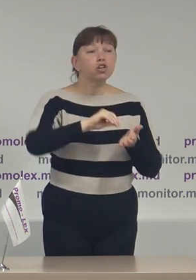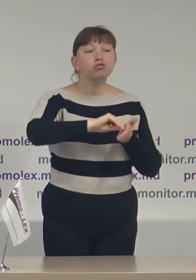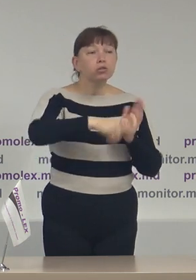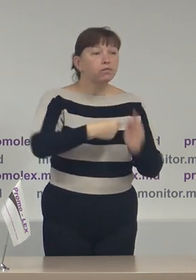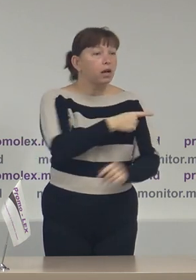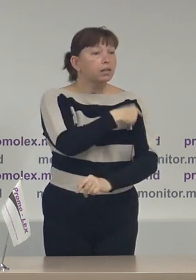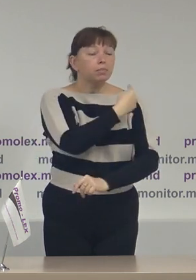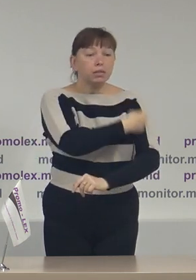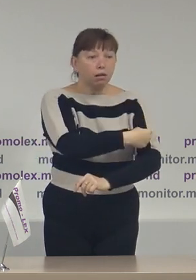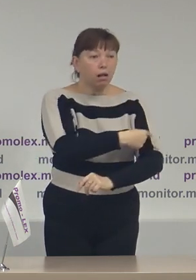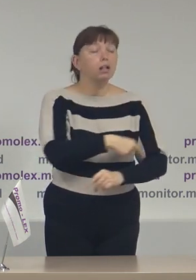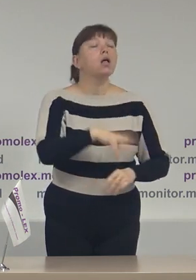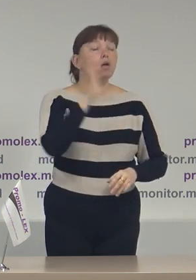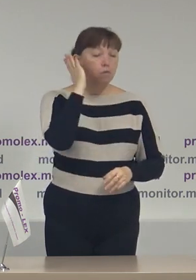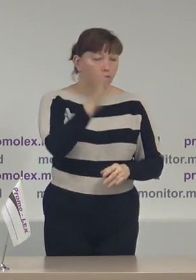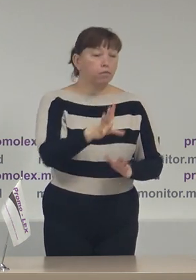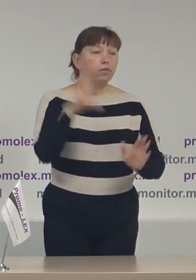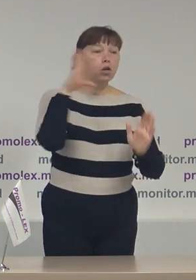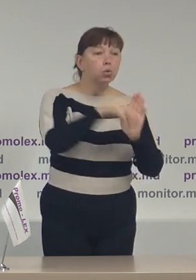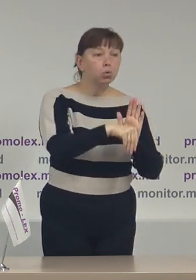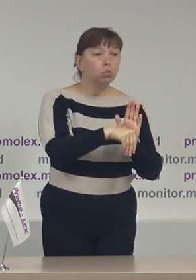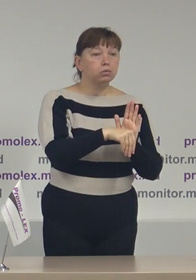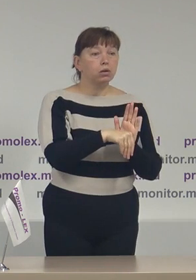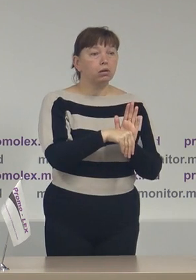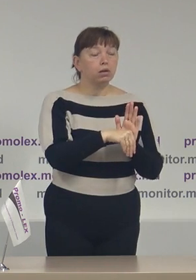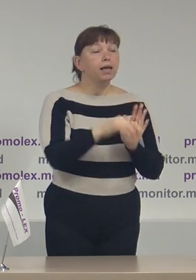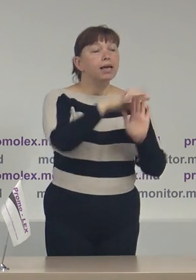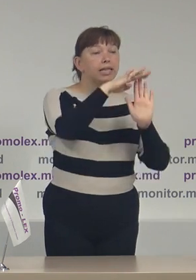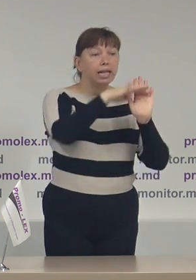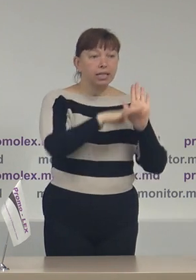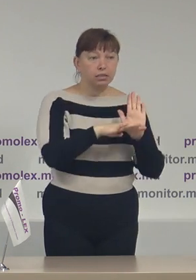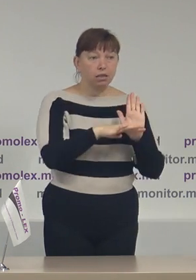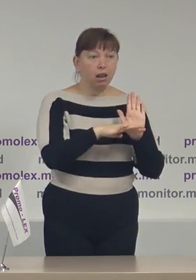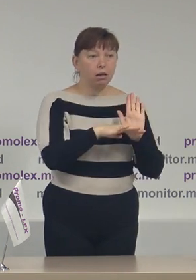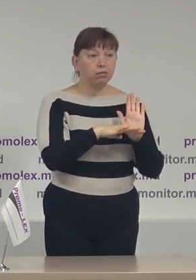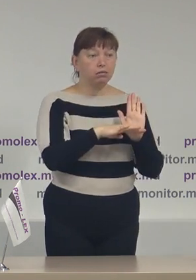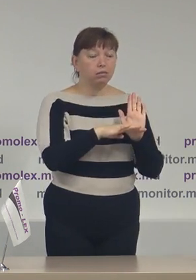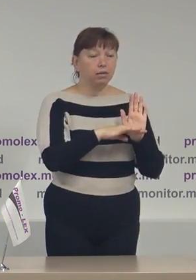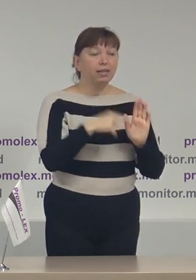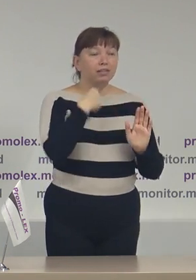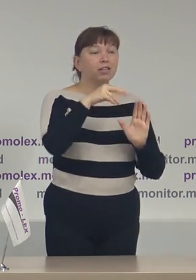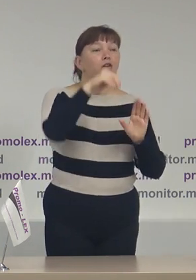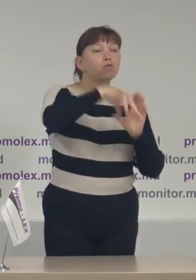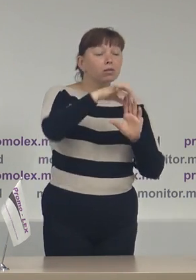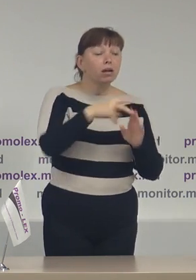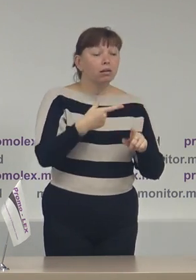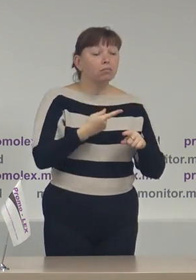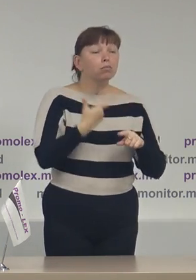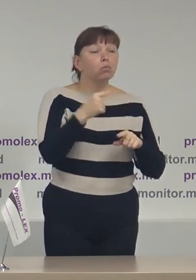medical, vor fi incluse în listele de votare la locul